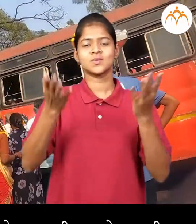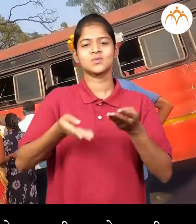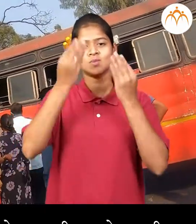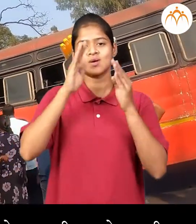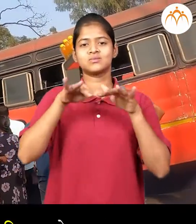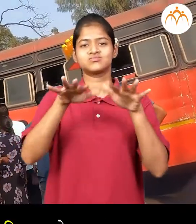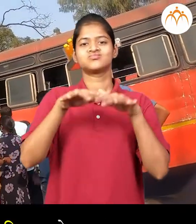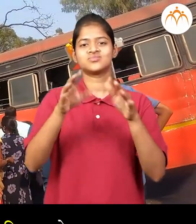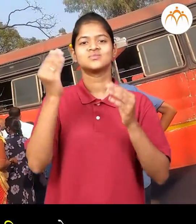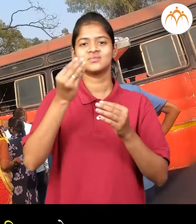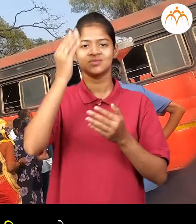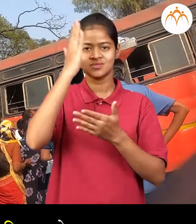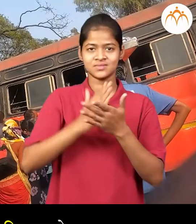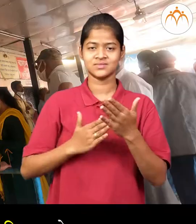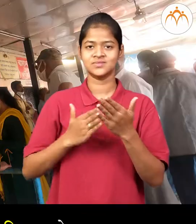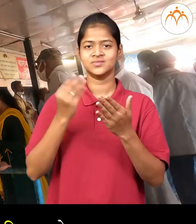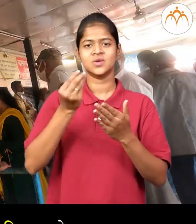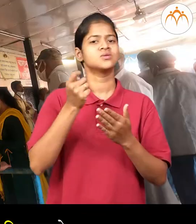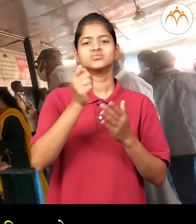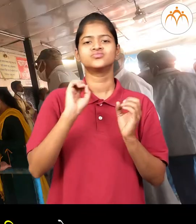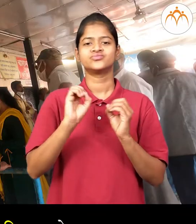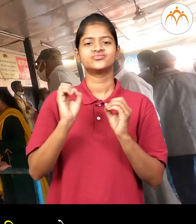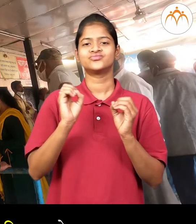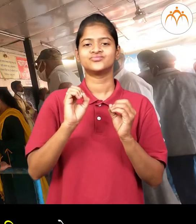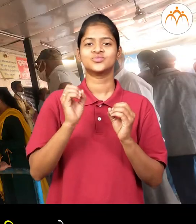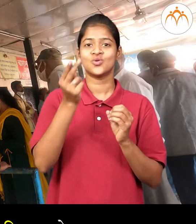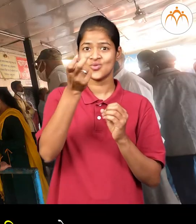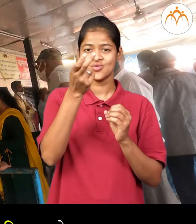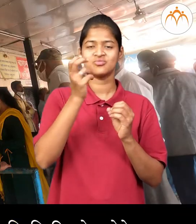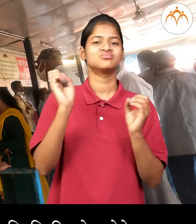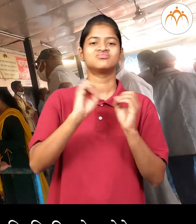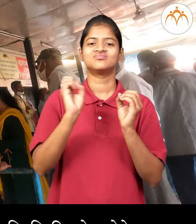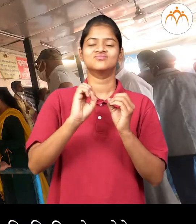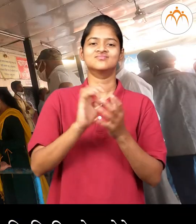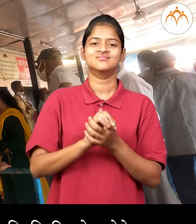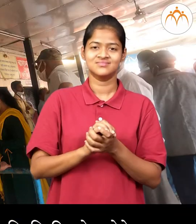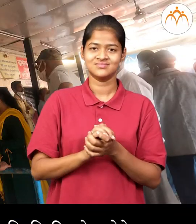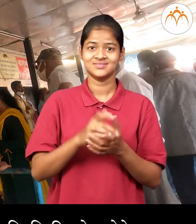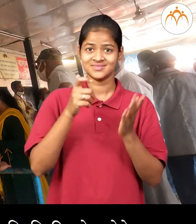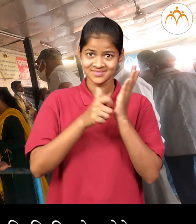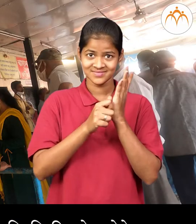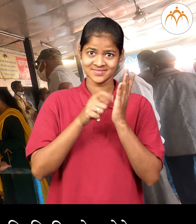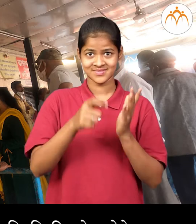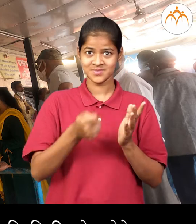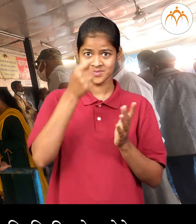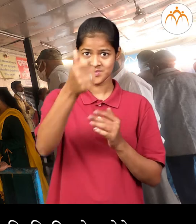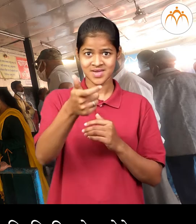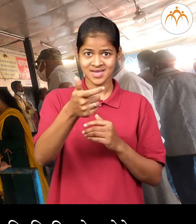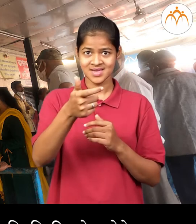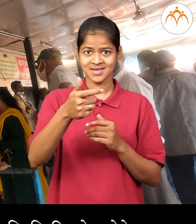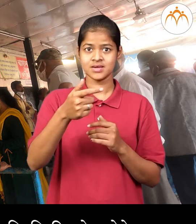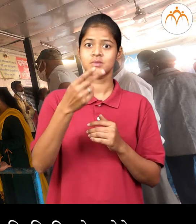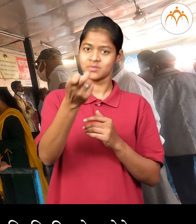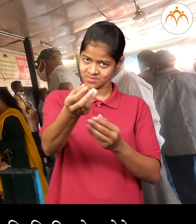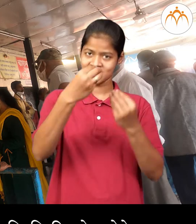काही मानसान जवल तिकीट नवते ते वाहक काकानना पैसे देथ